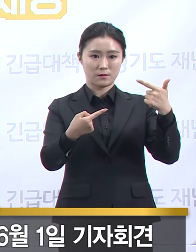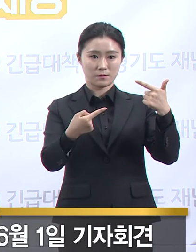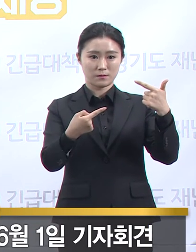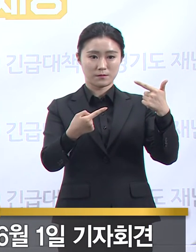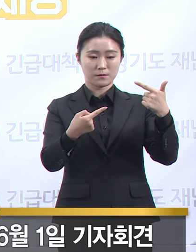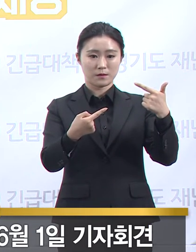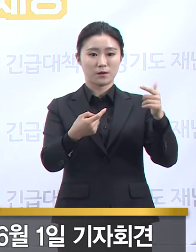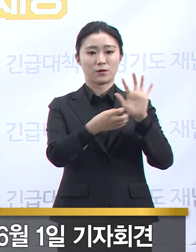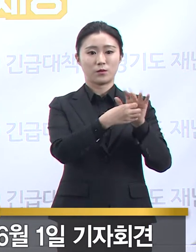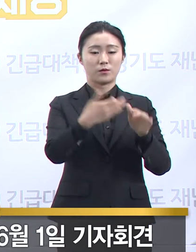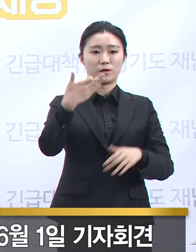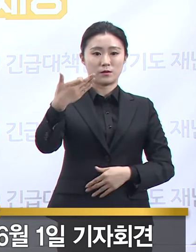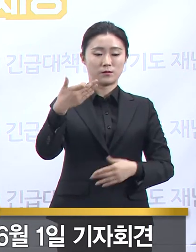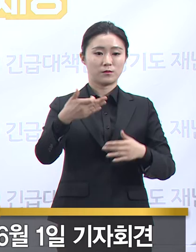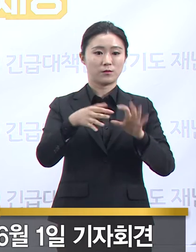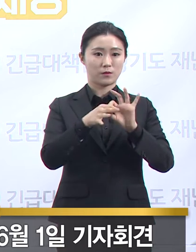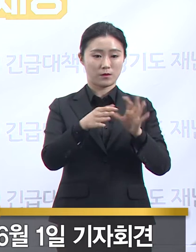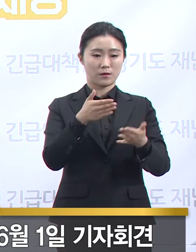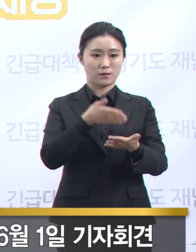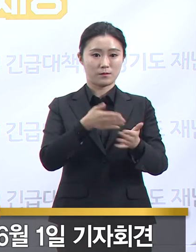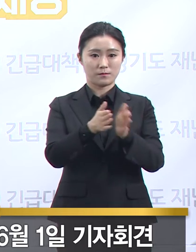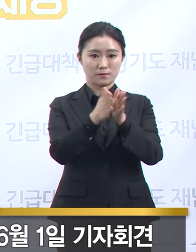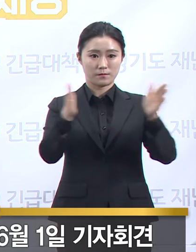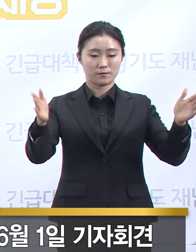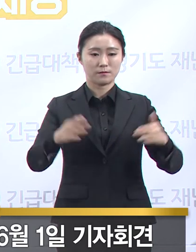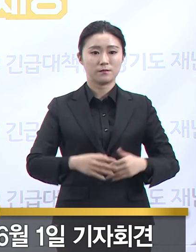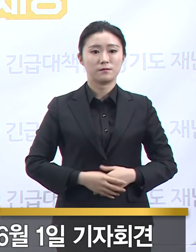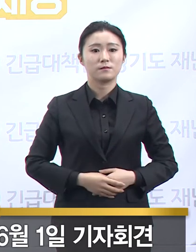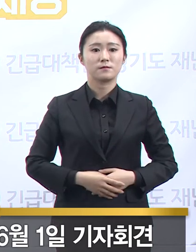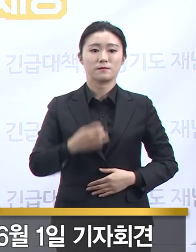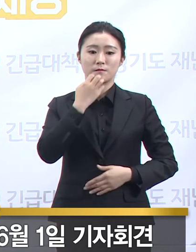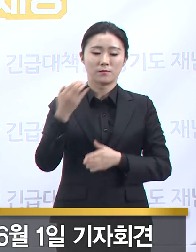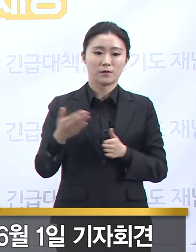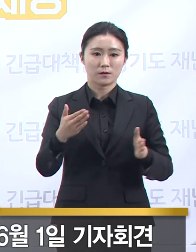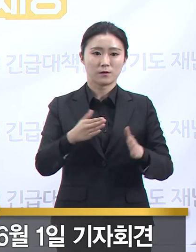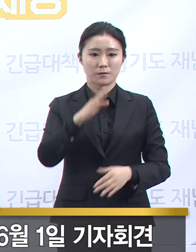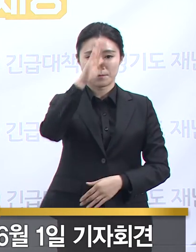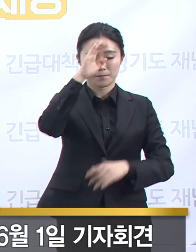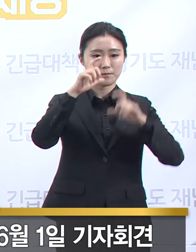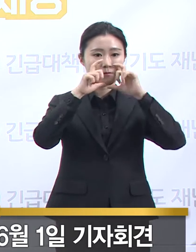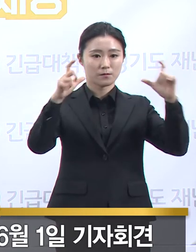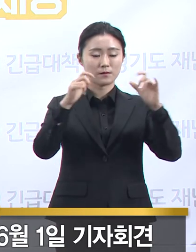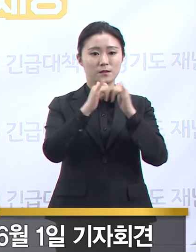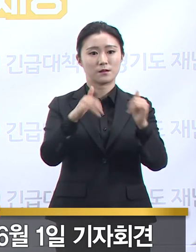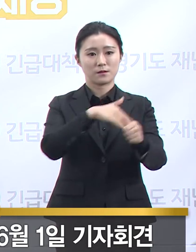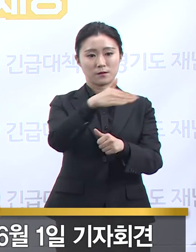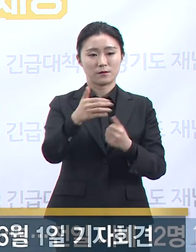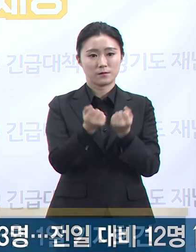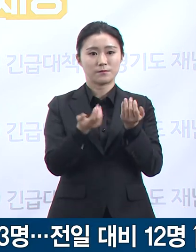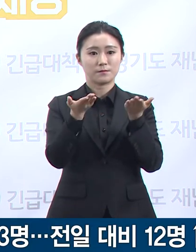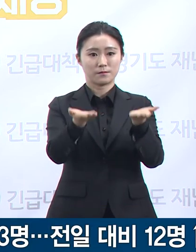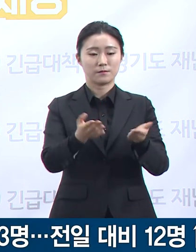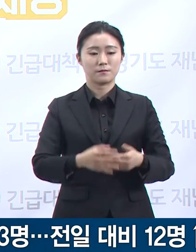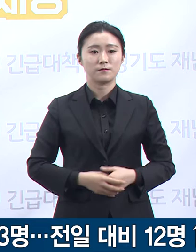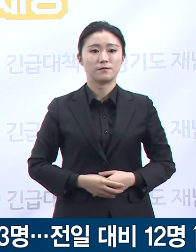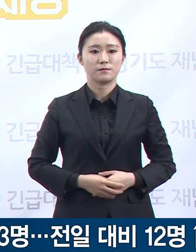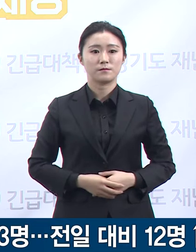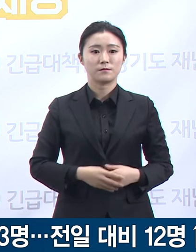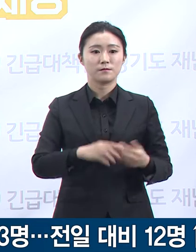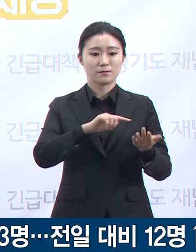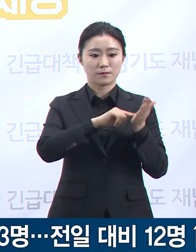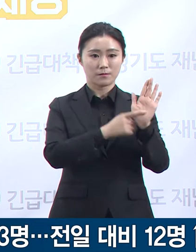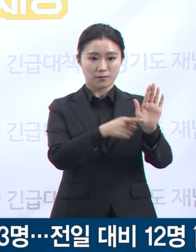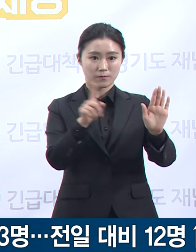정례 브리핑을 시작하겠습니다. 경기도 확진자 발생 현황입니다. 질병관리본부의 발표에 따르면